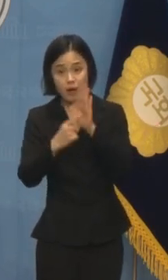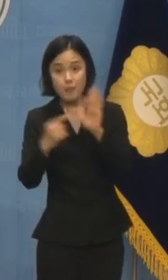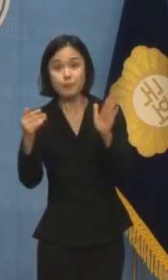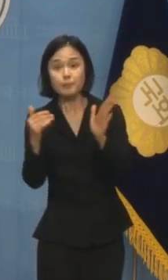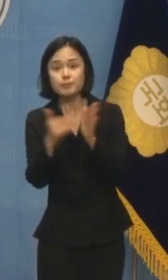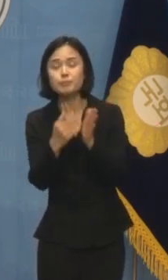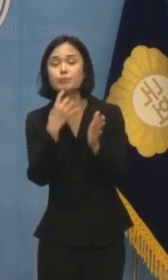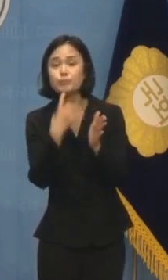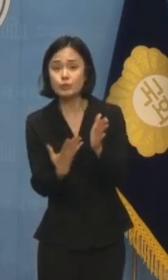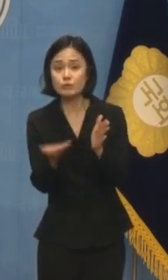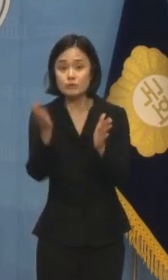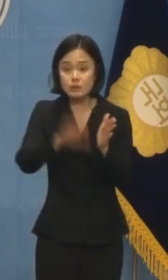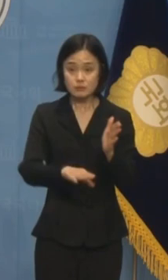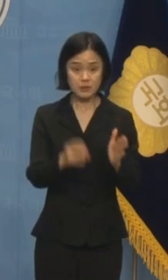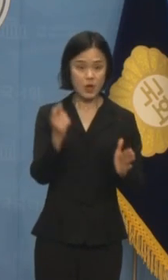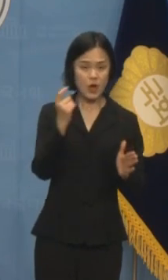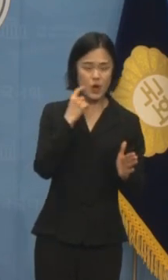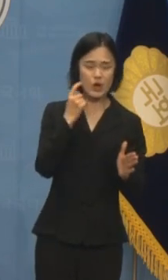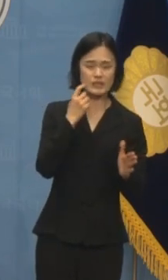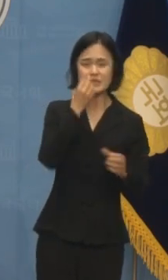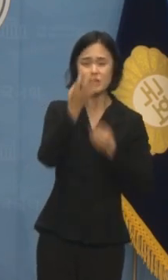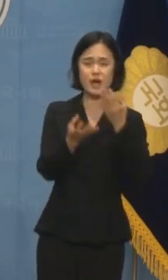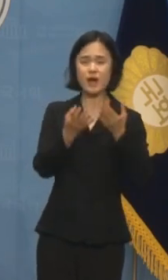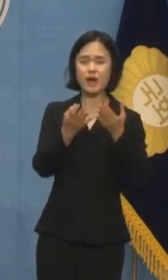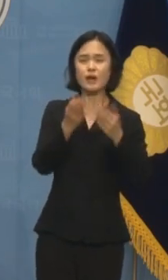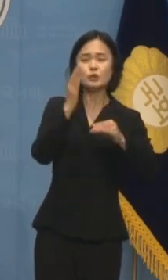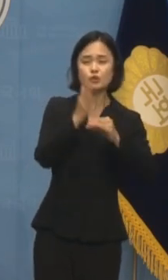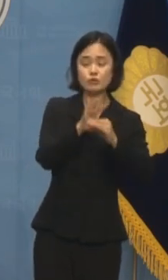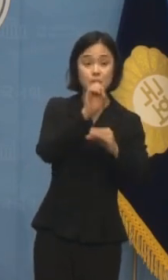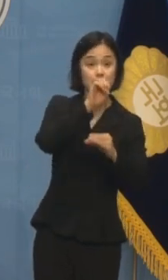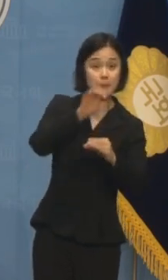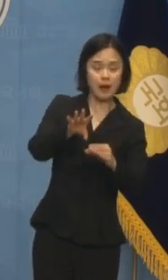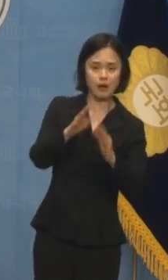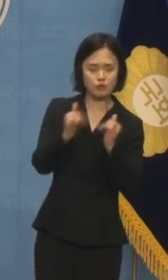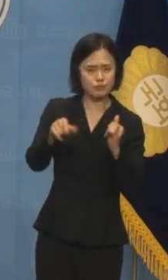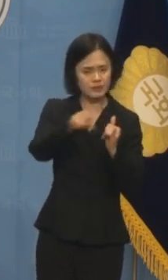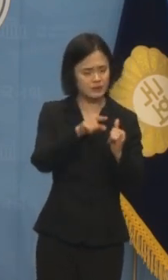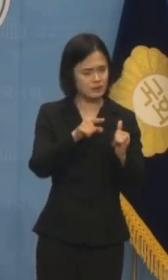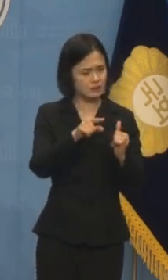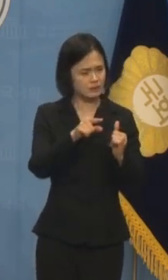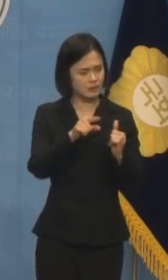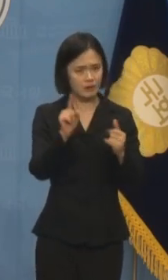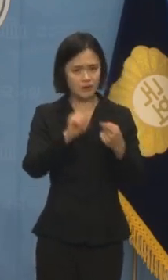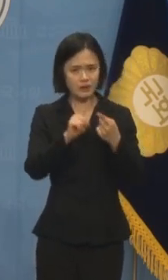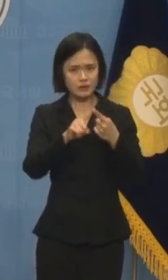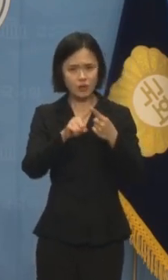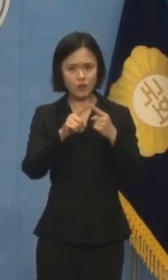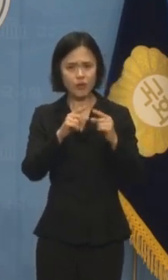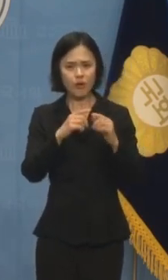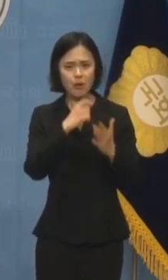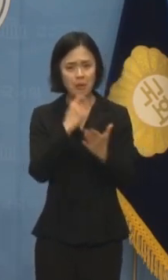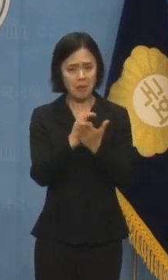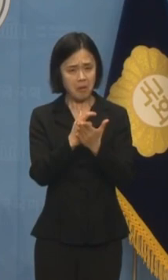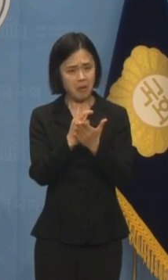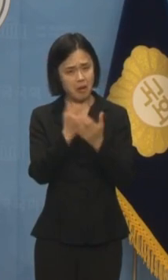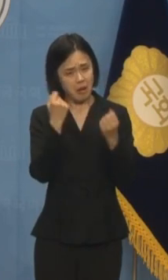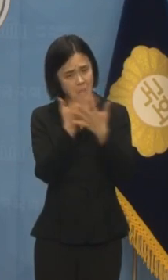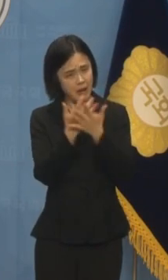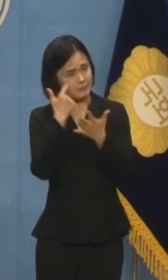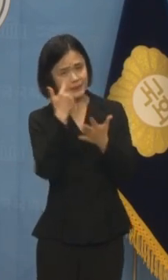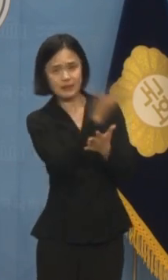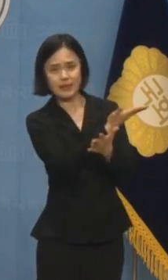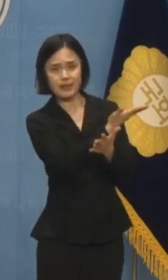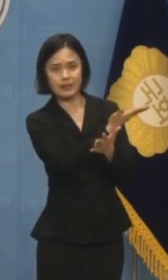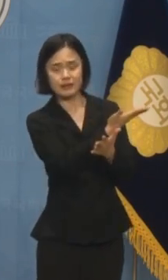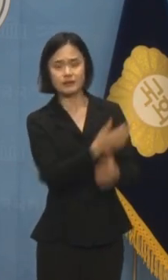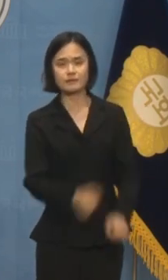왜곡해서 국민을 속이면 그만입니까? 박정훈 의원과 국민의힘은 야당 대표 때리기로